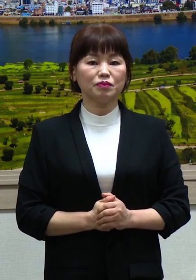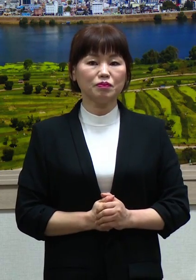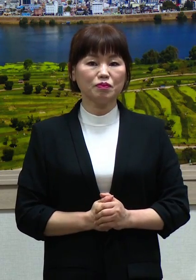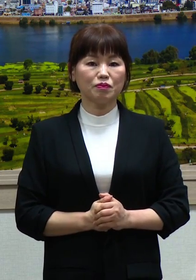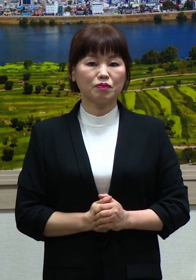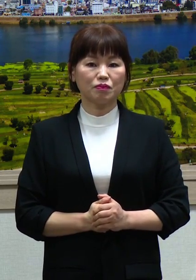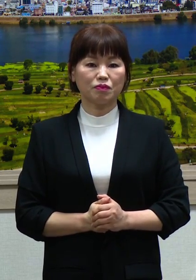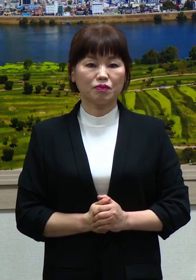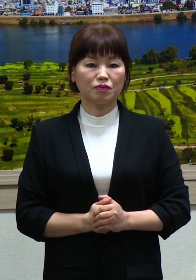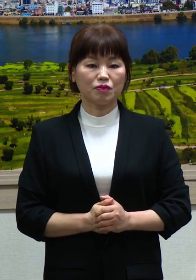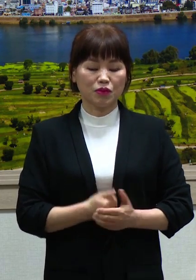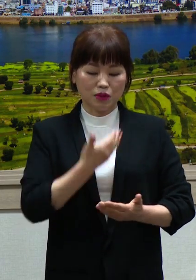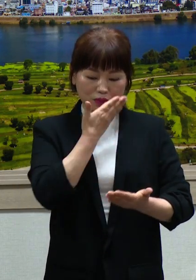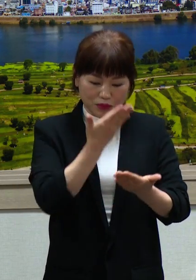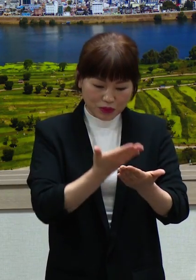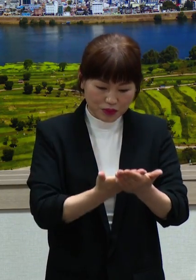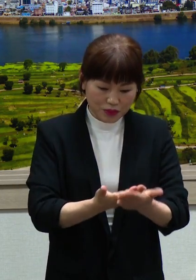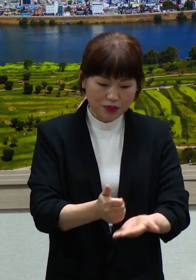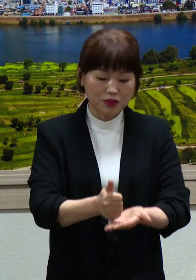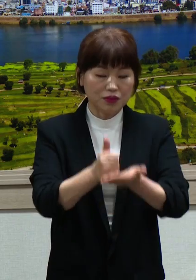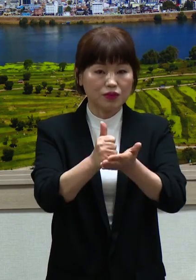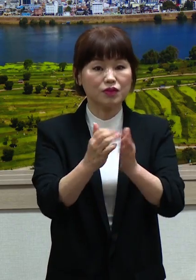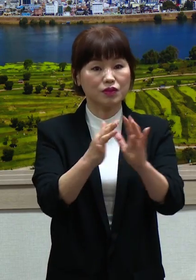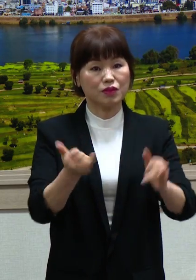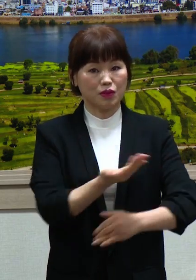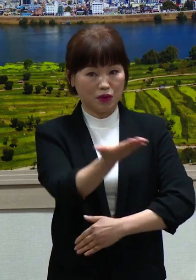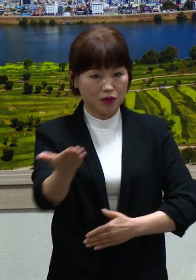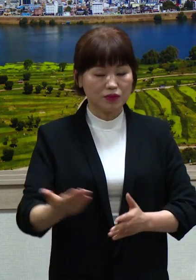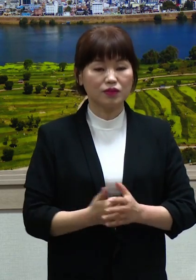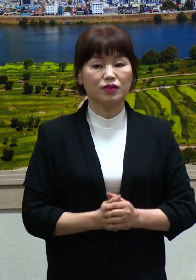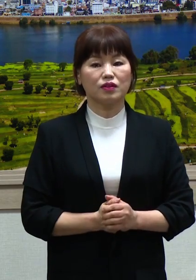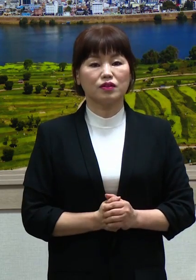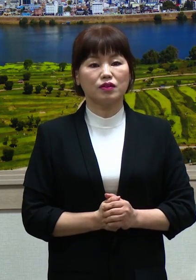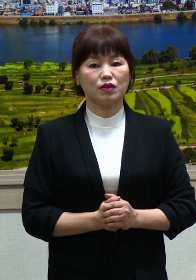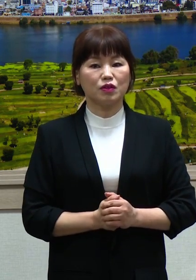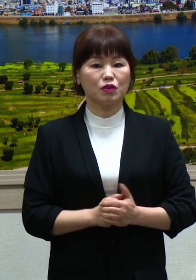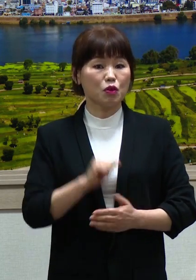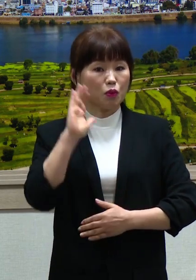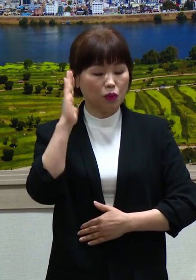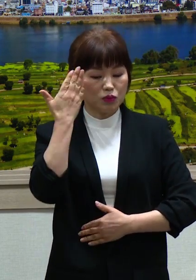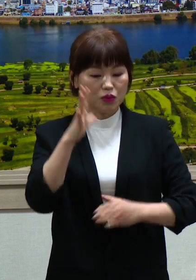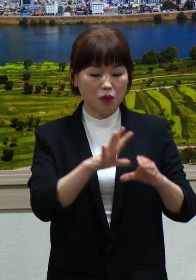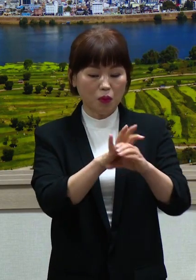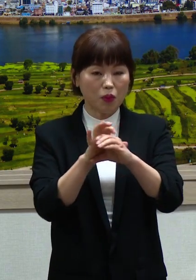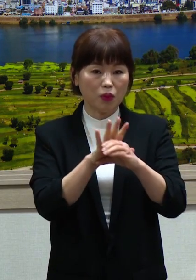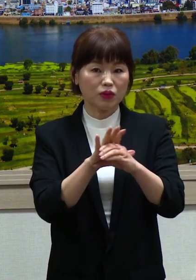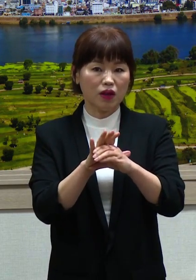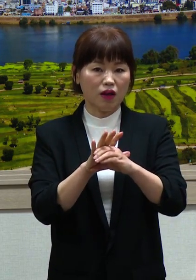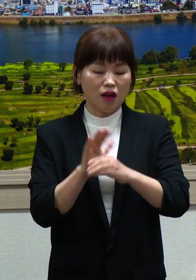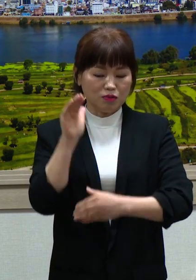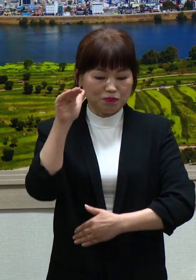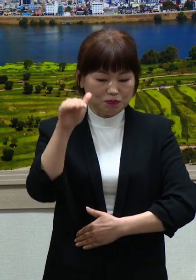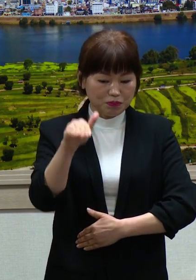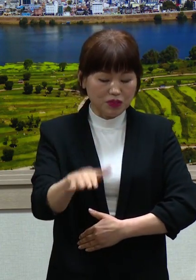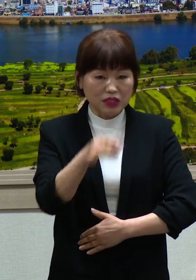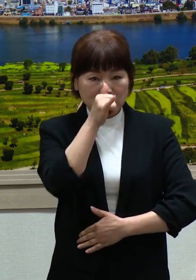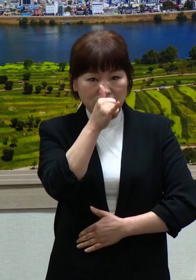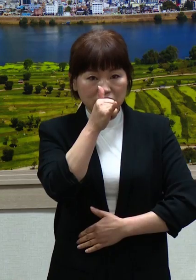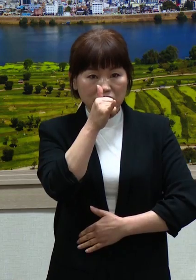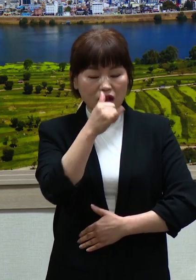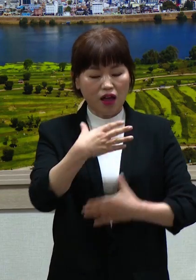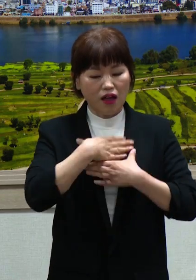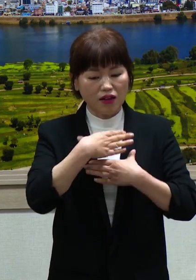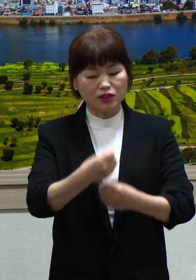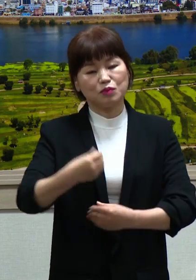중요한 국민 여러분 최근 들어 확진자가 감소세에 들어서고 있으나 아직까지 마음을 놓을 수 없는